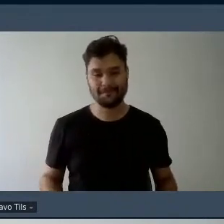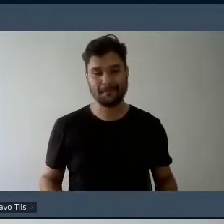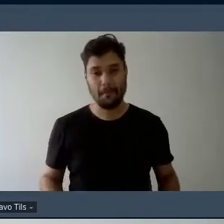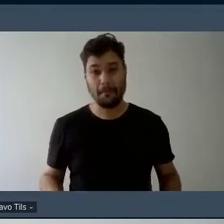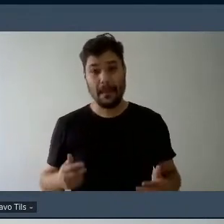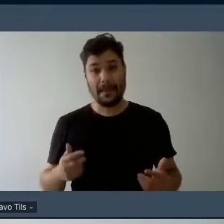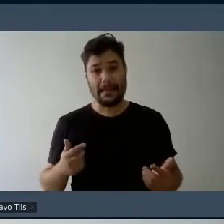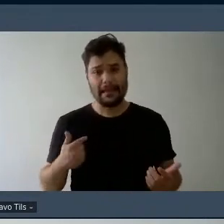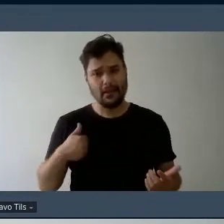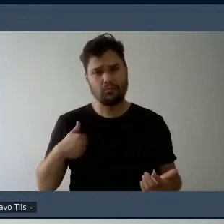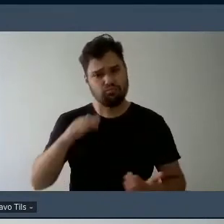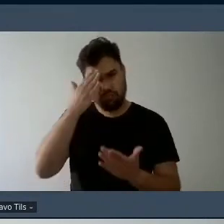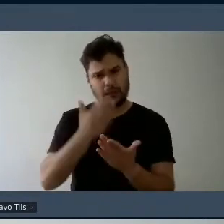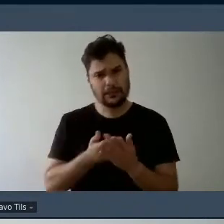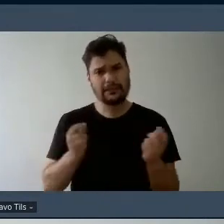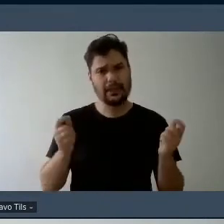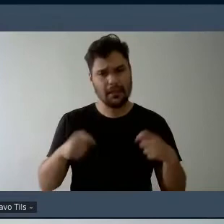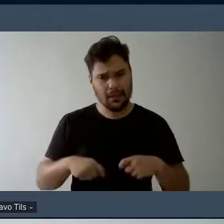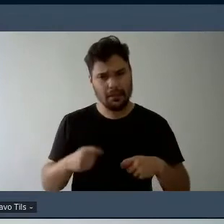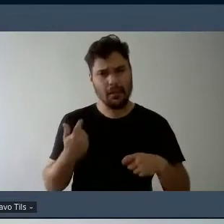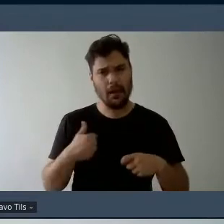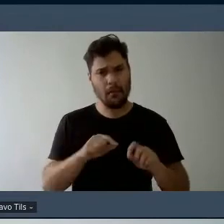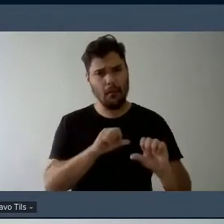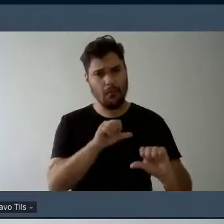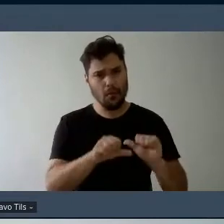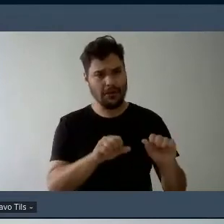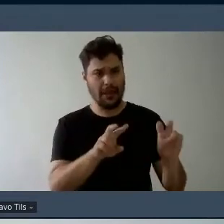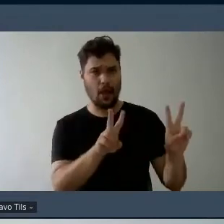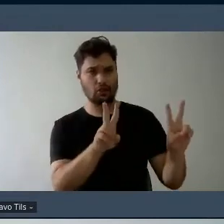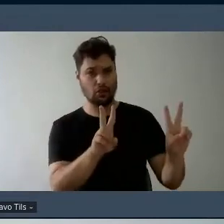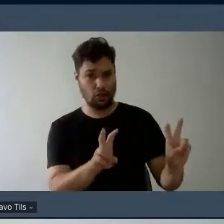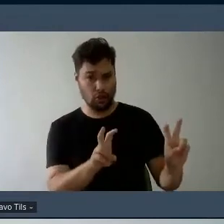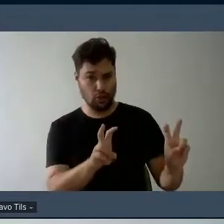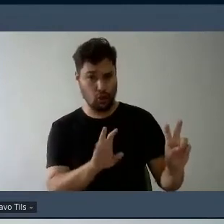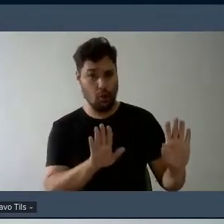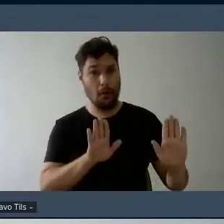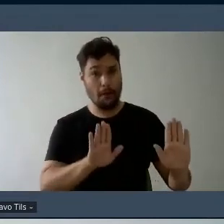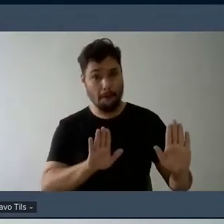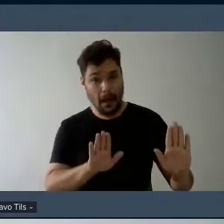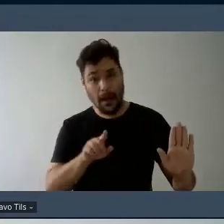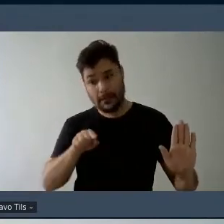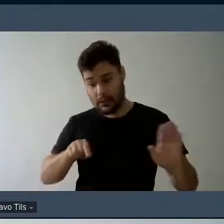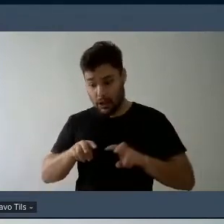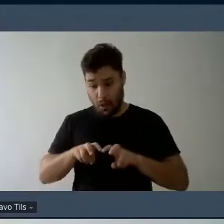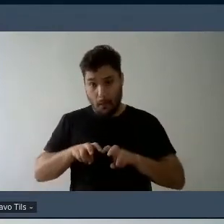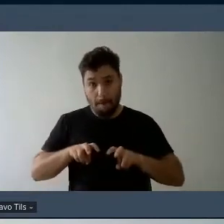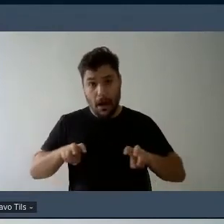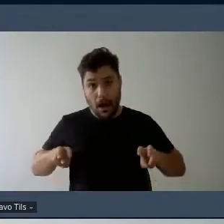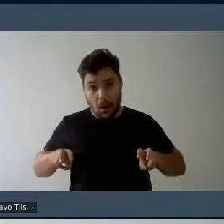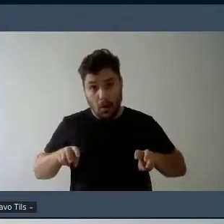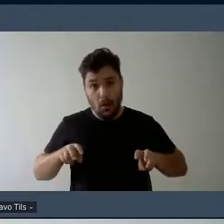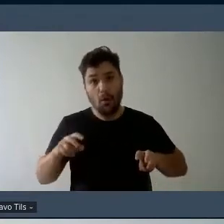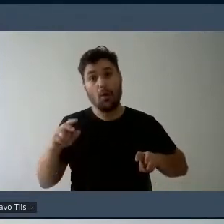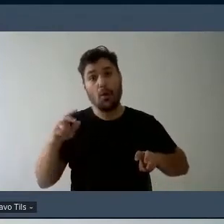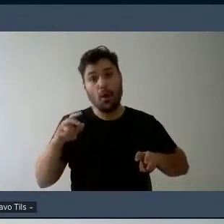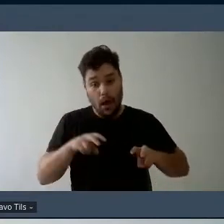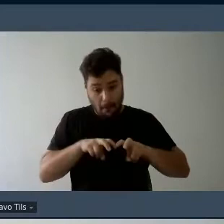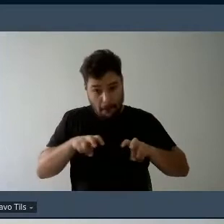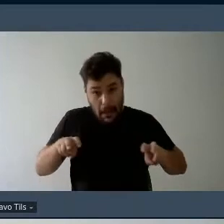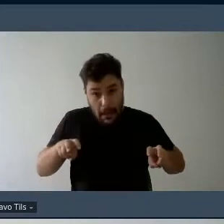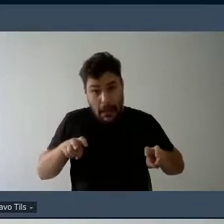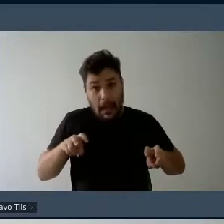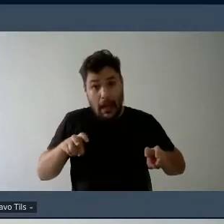creio que ainda é possível modificar o título a partir de uma deliberação da banca como foi a sua não não